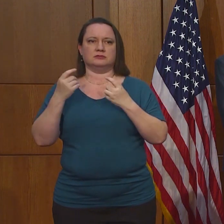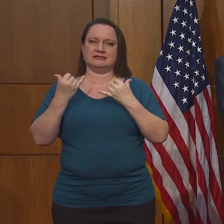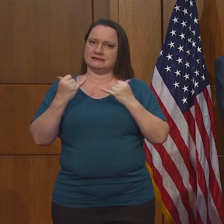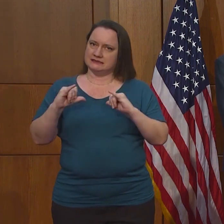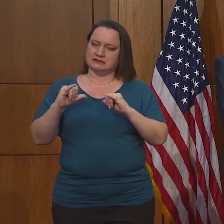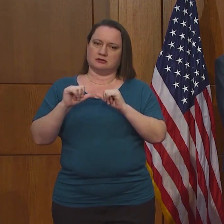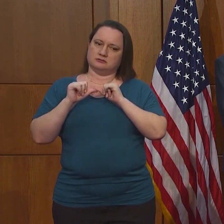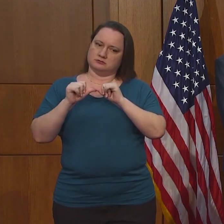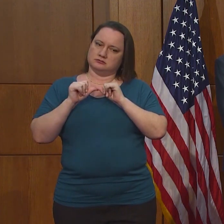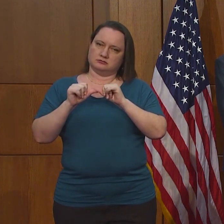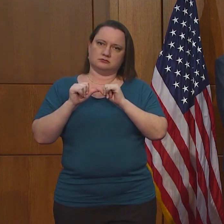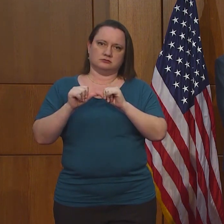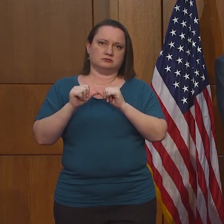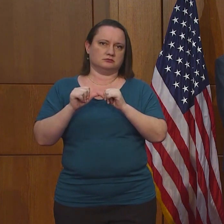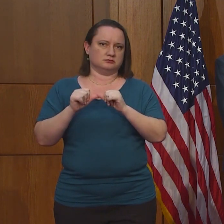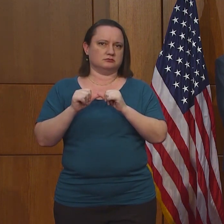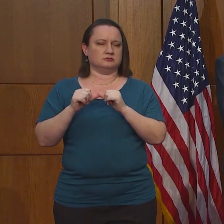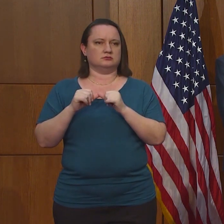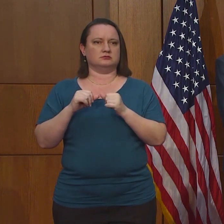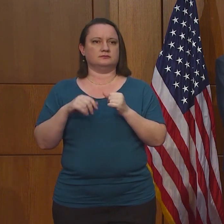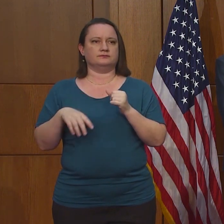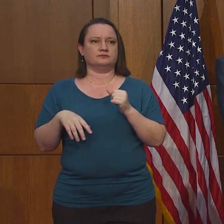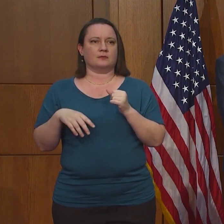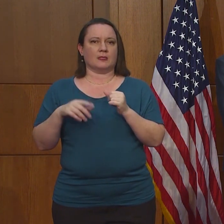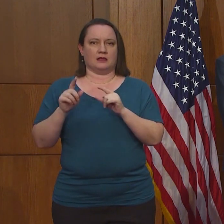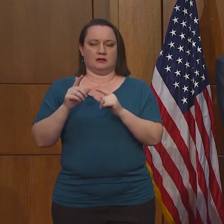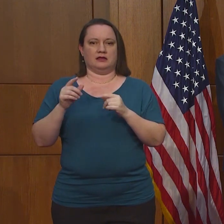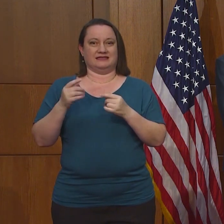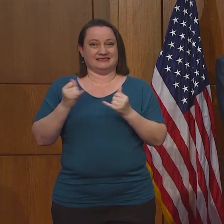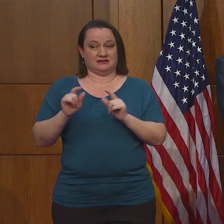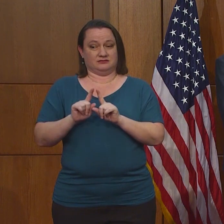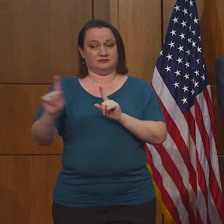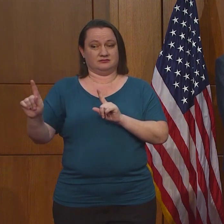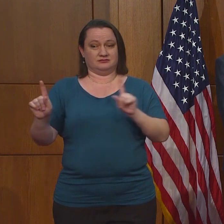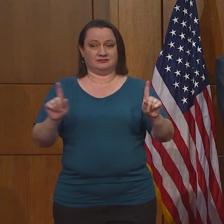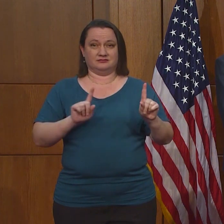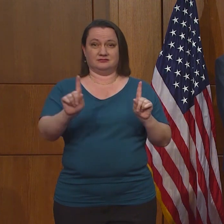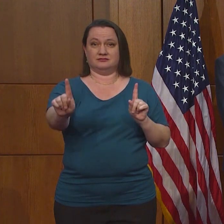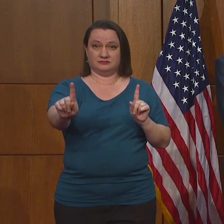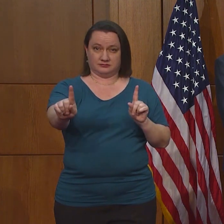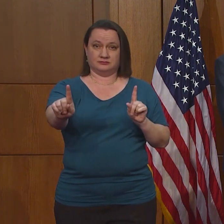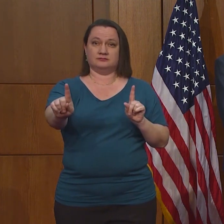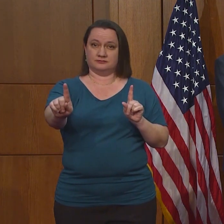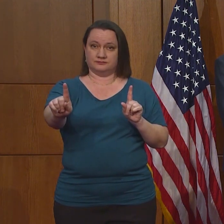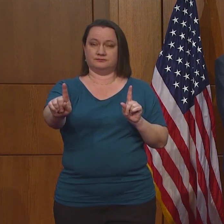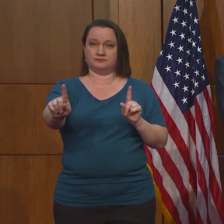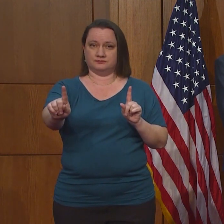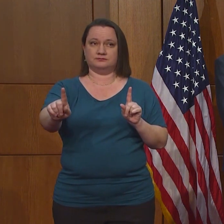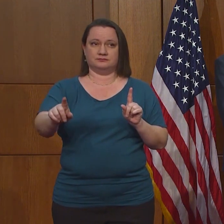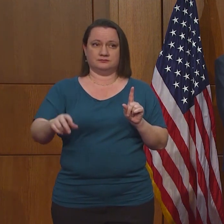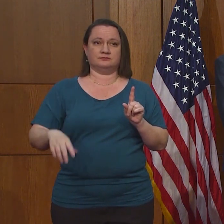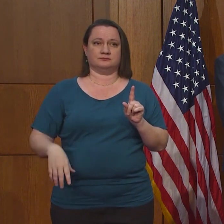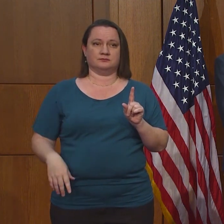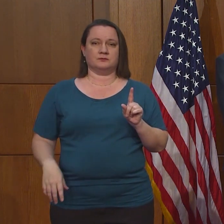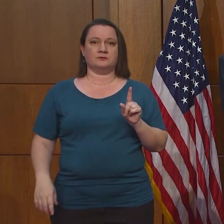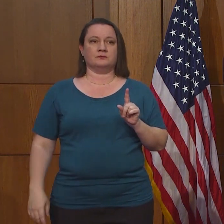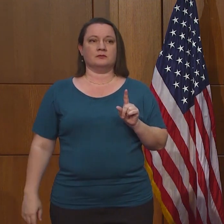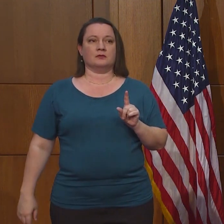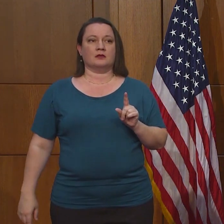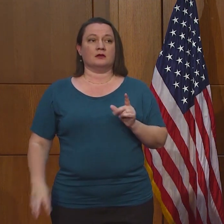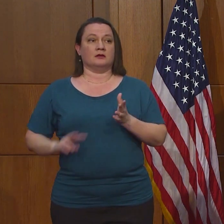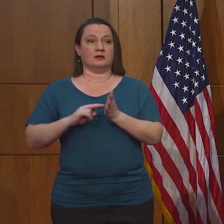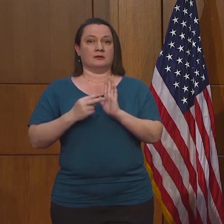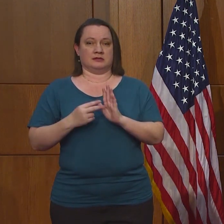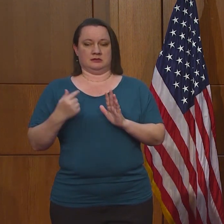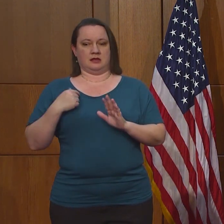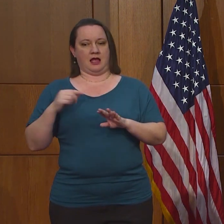cubrirme con la mascarilla cuando no puedo mantener la distancia social, pero si en otros sitios puedo, mantener la